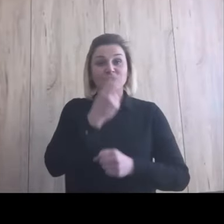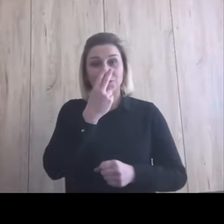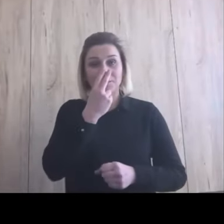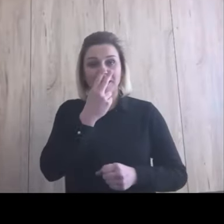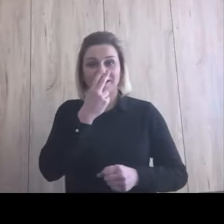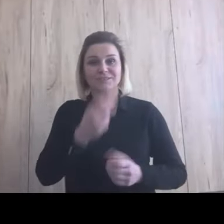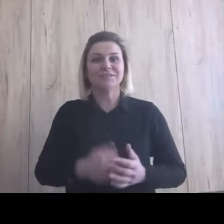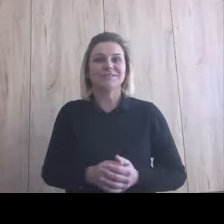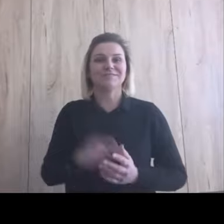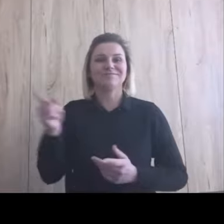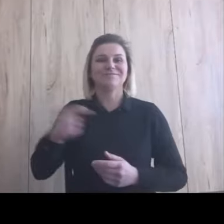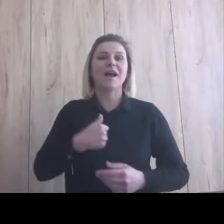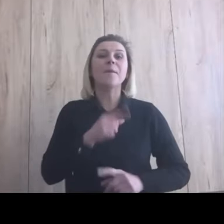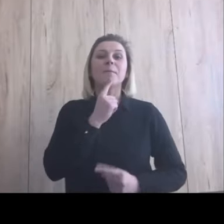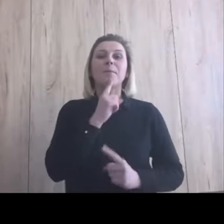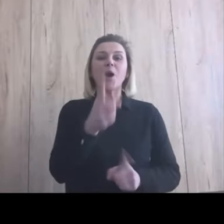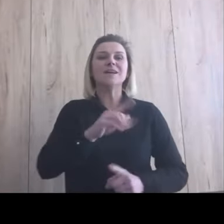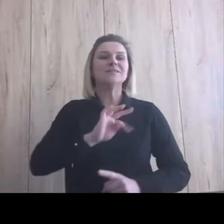moją pyszną.